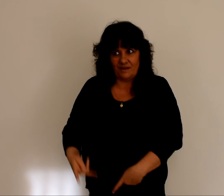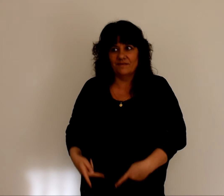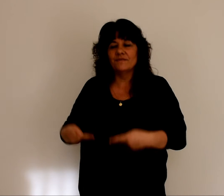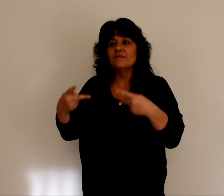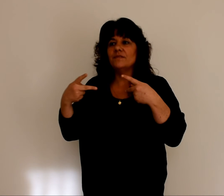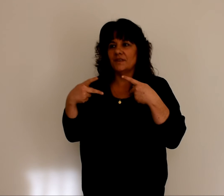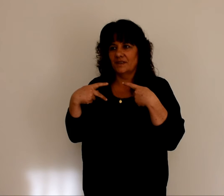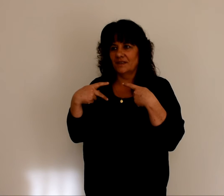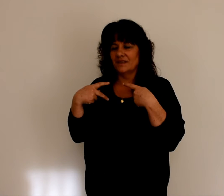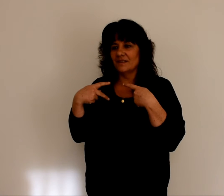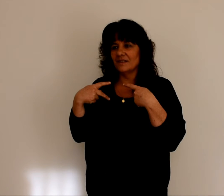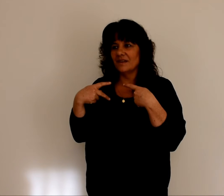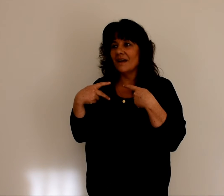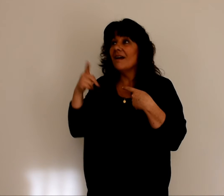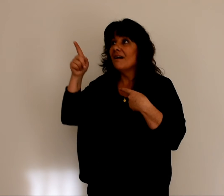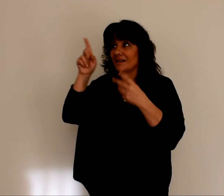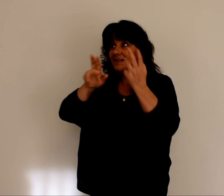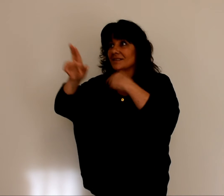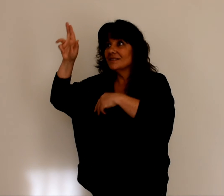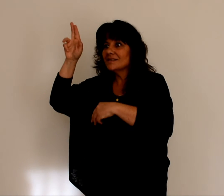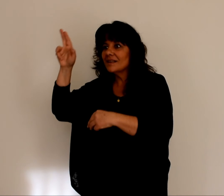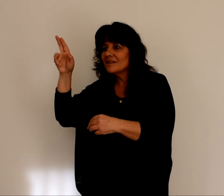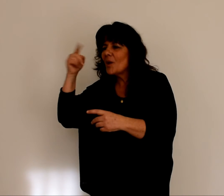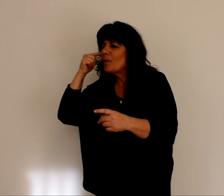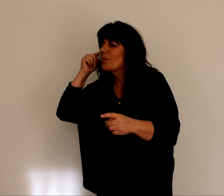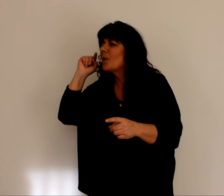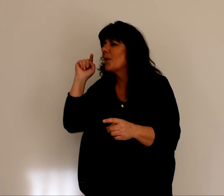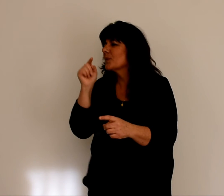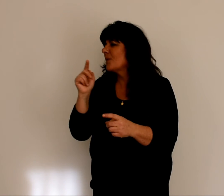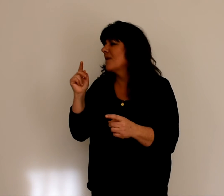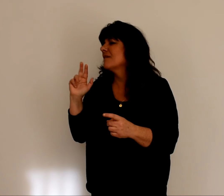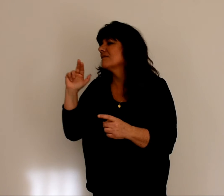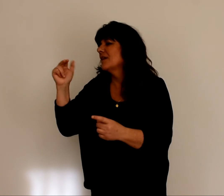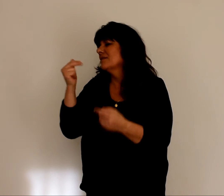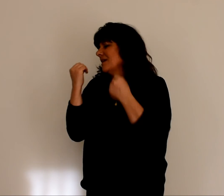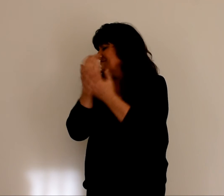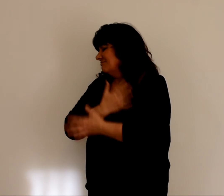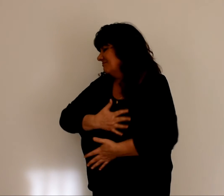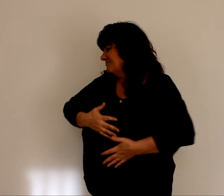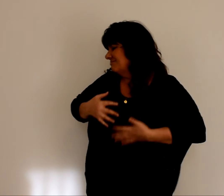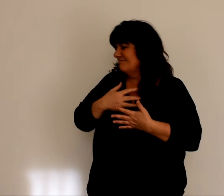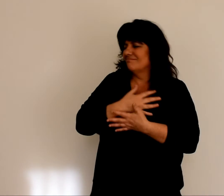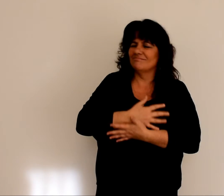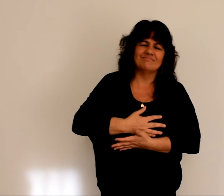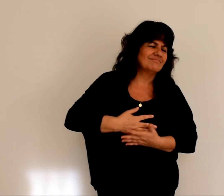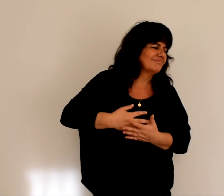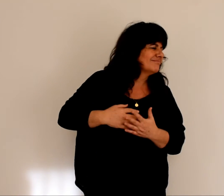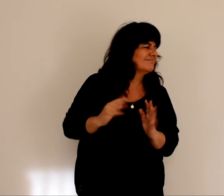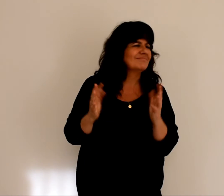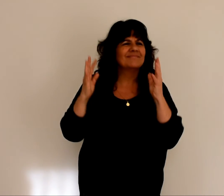Il exultera pour toi et se réjouira comme au jour de fête. Fête.